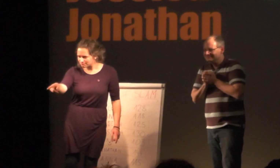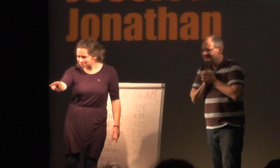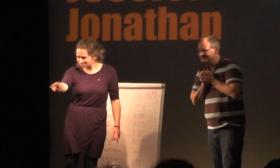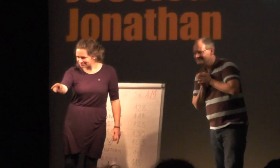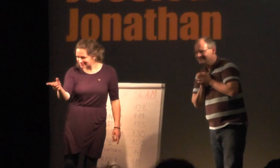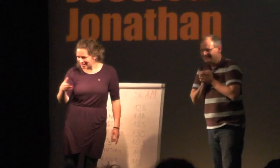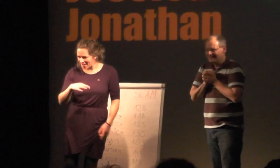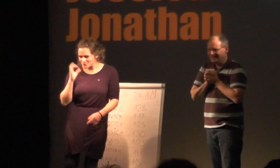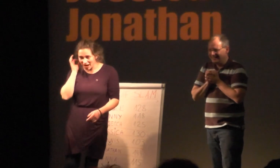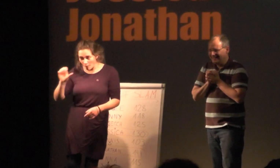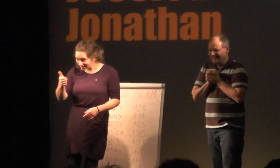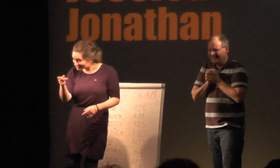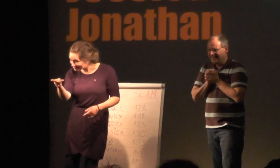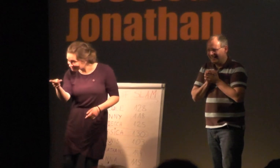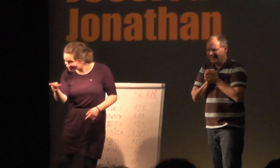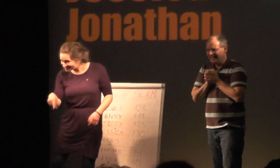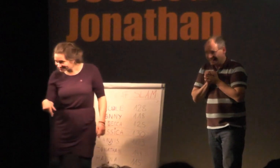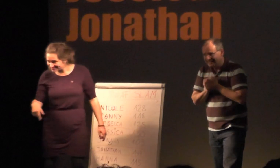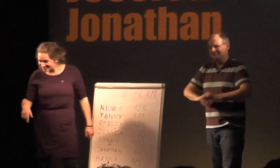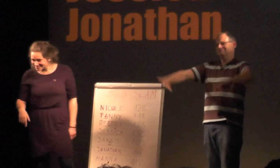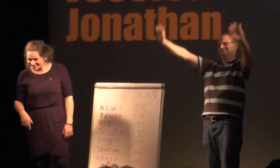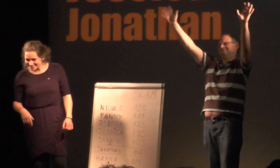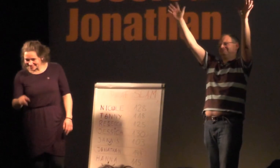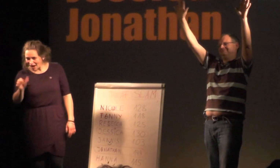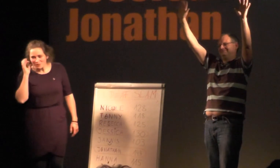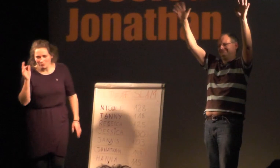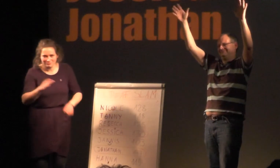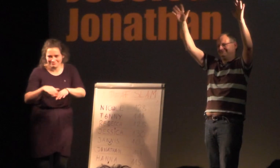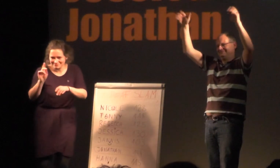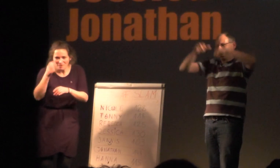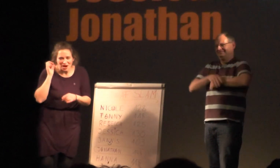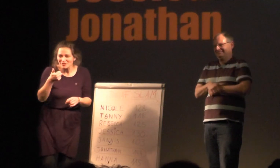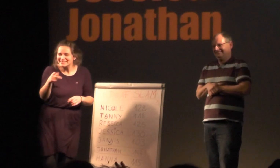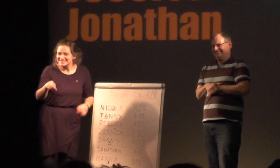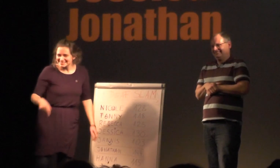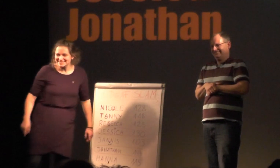könnt das entscheiden. Die Frau zuerst. Ladies first. Okay. Gut,